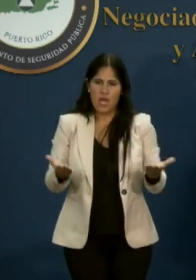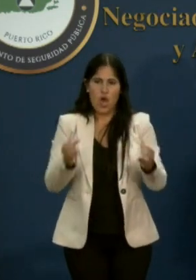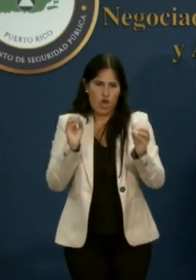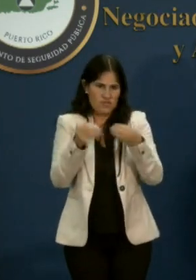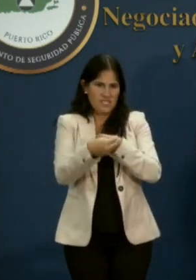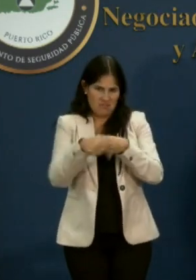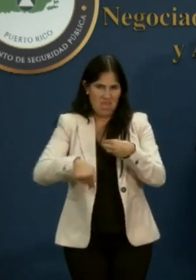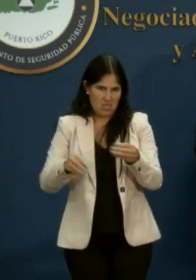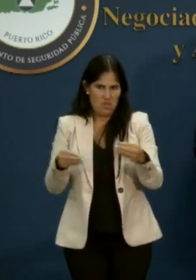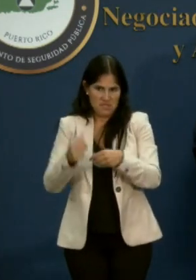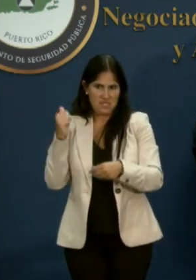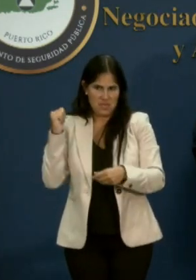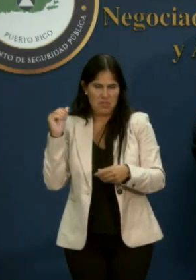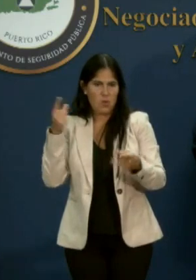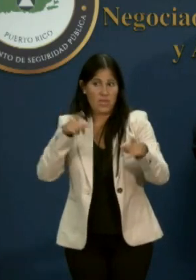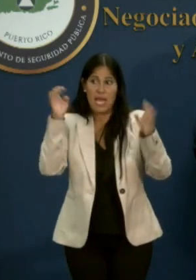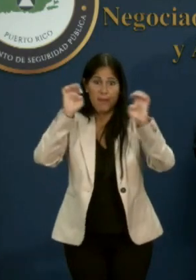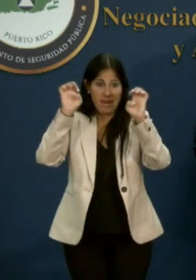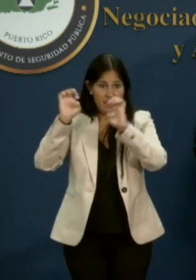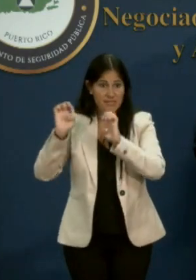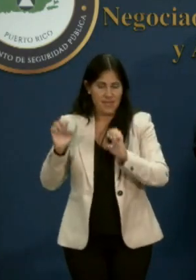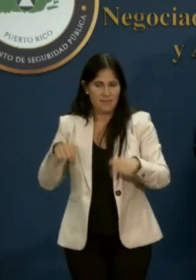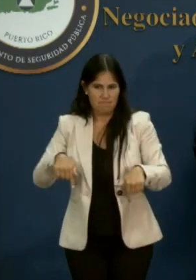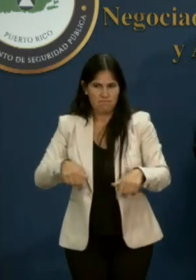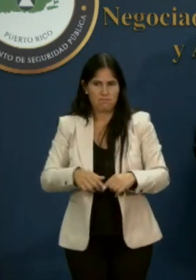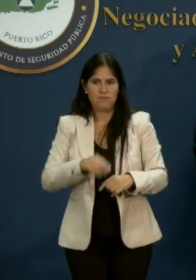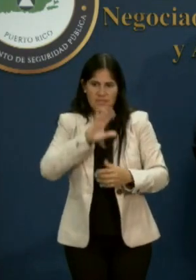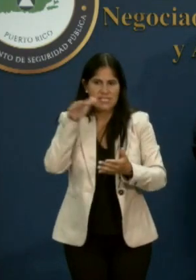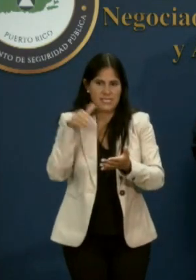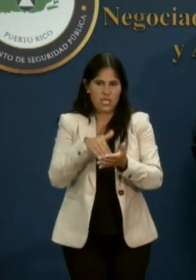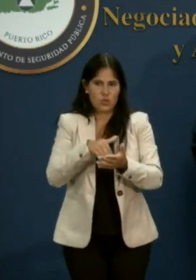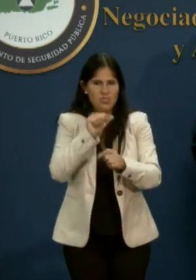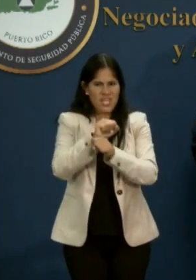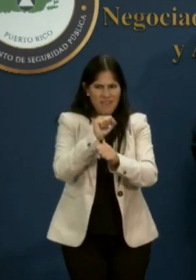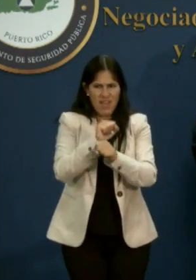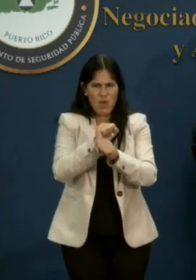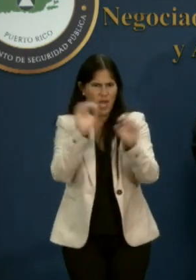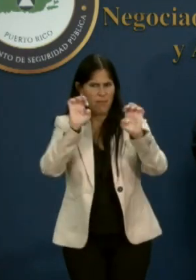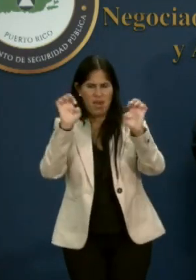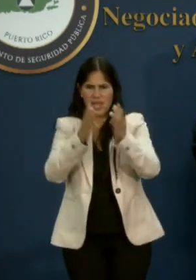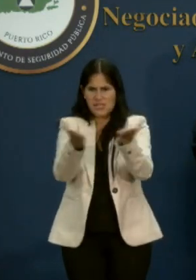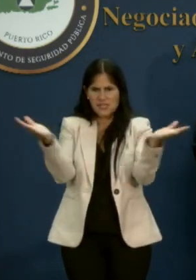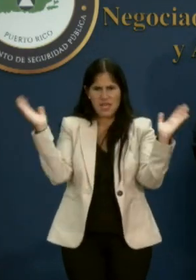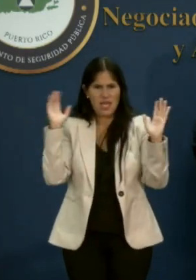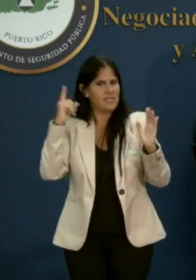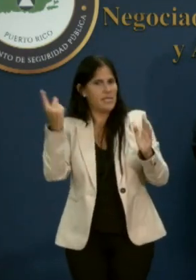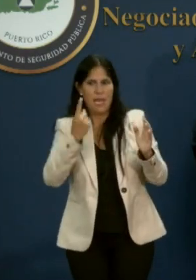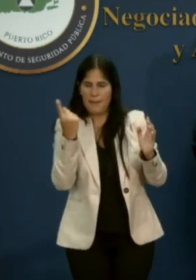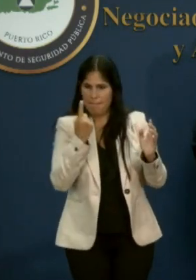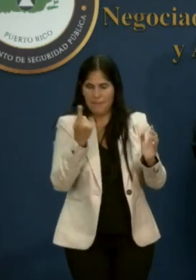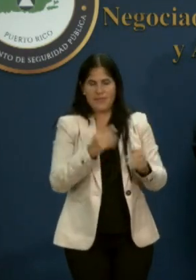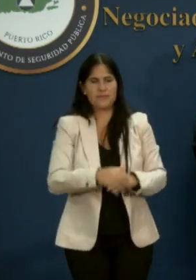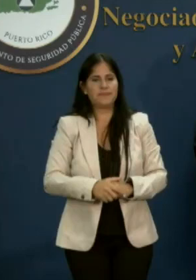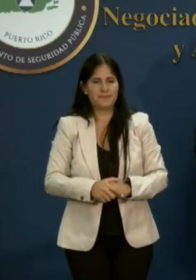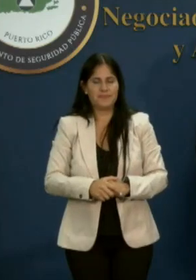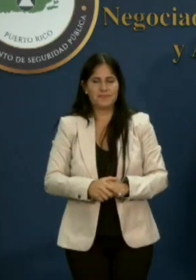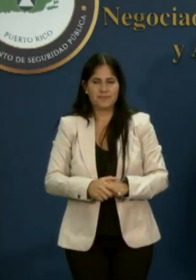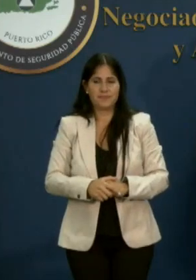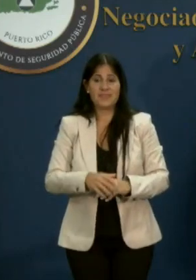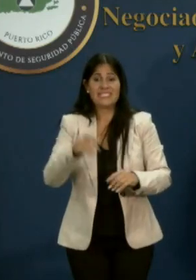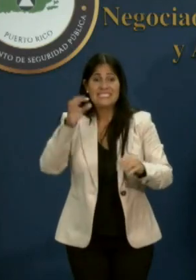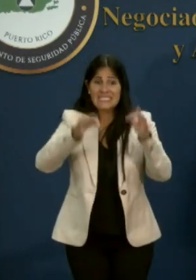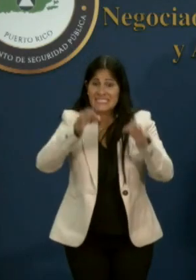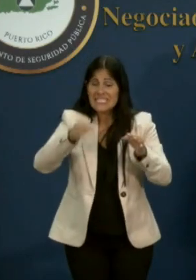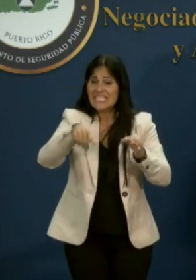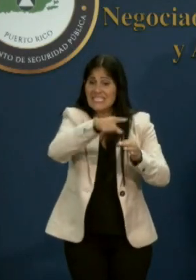emergencias, para eso es que tenemos un centro de operaciones de emergencias siempre que se amerita tenerlo